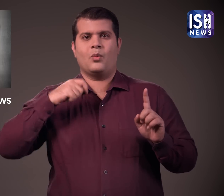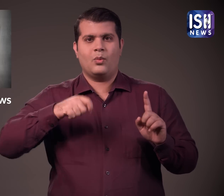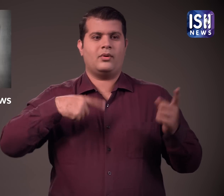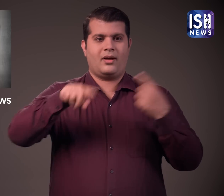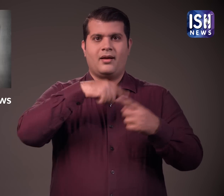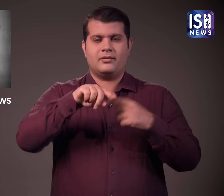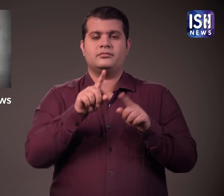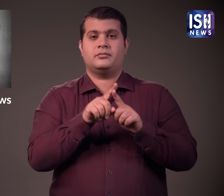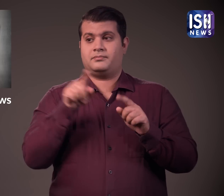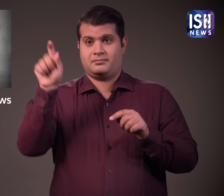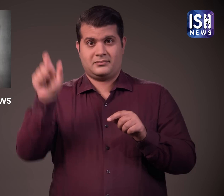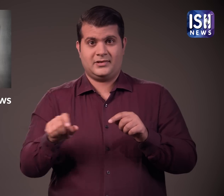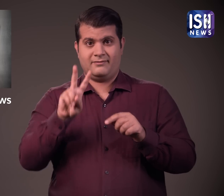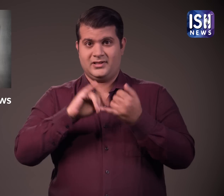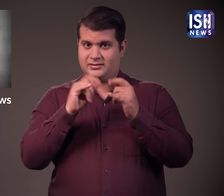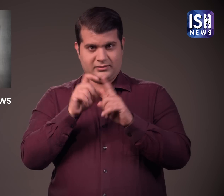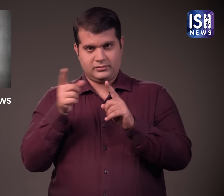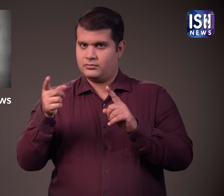वारदात के बाद युवक को जेल हो गई थी